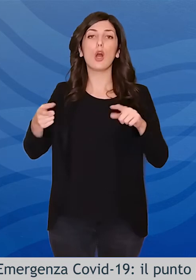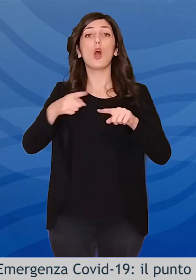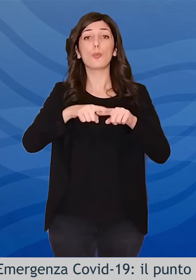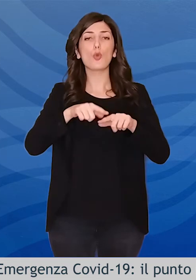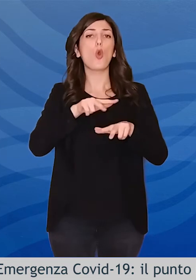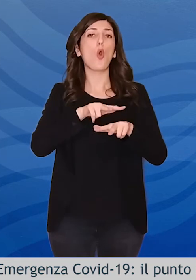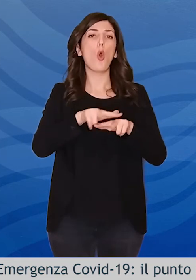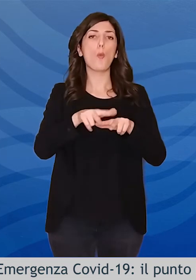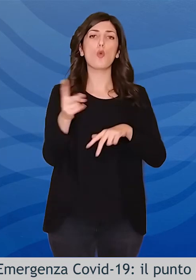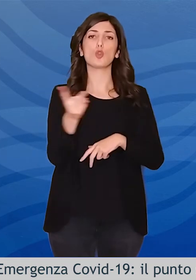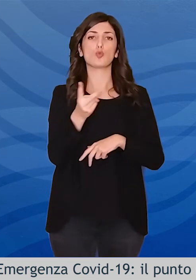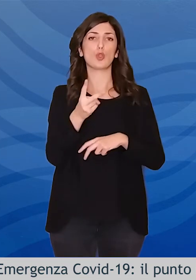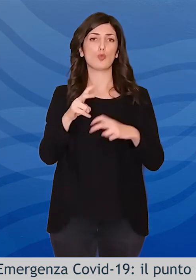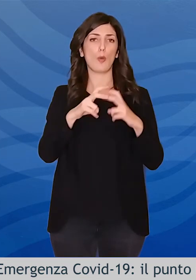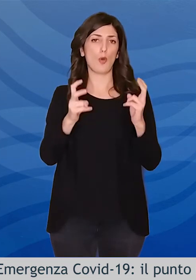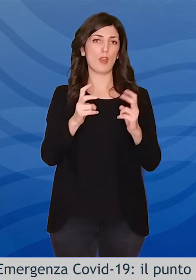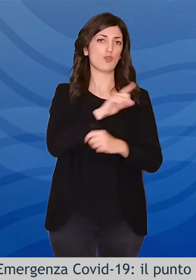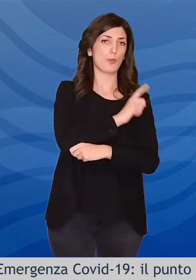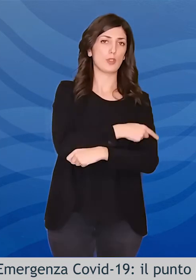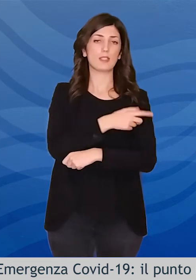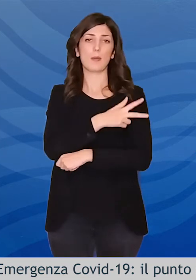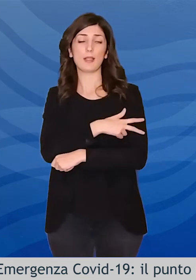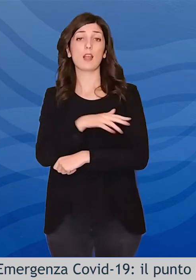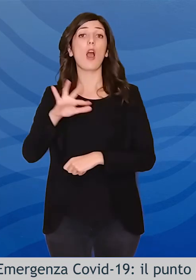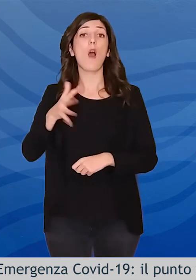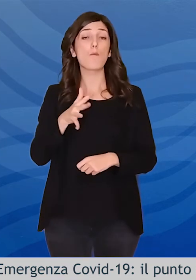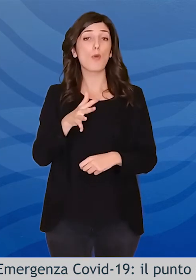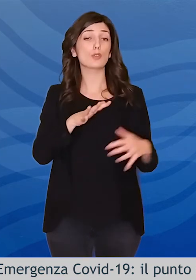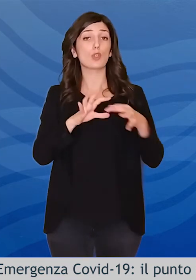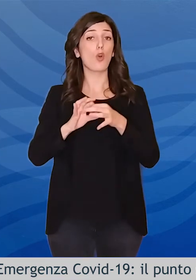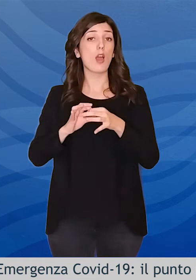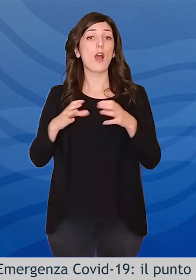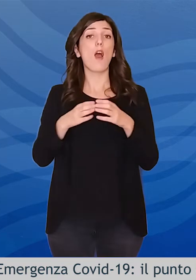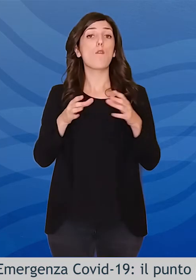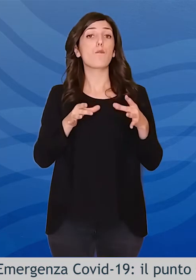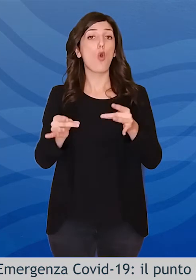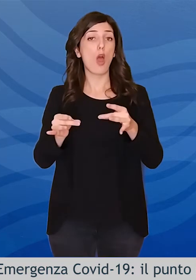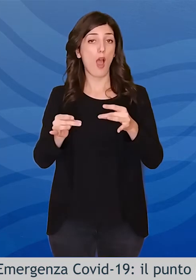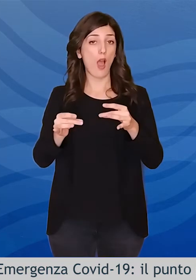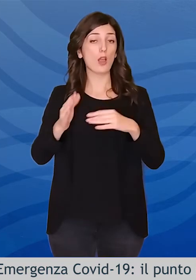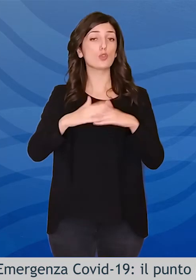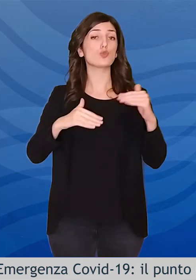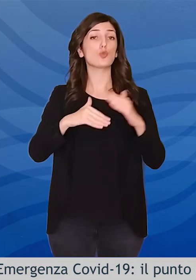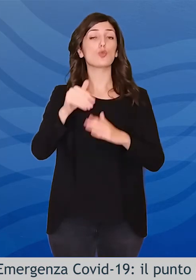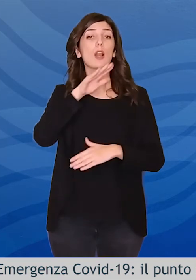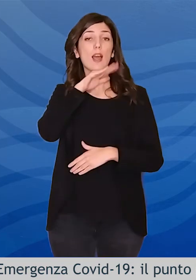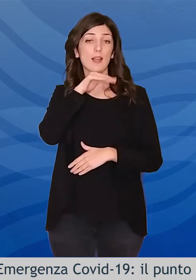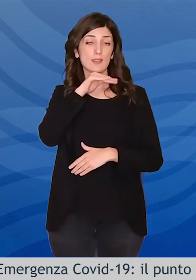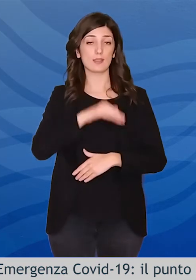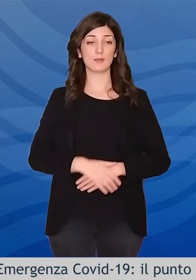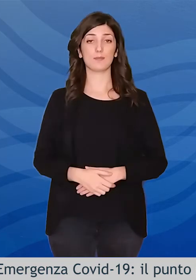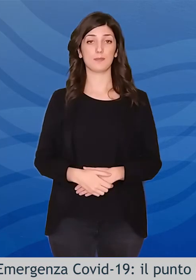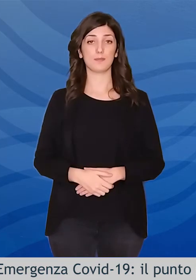delle due province segno probabile di focolai dovuti all'interessamento di qualche struttura residenziale per